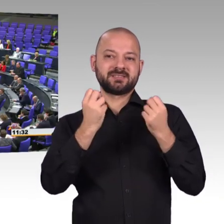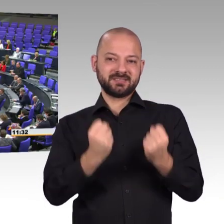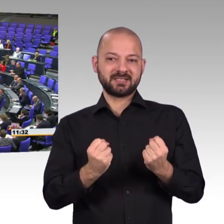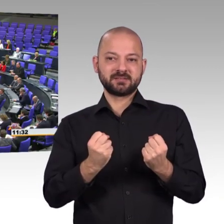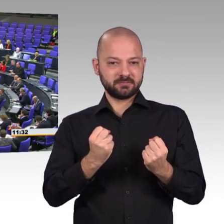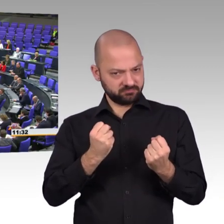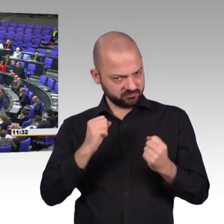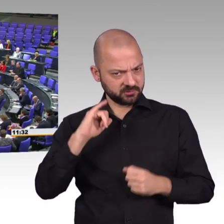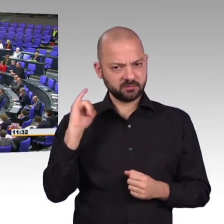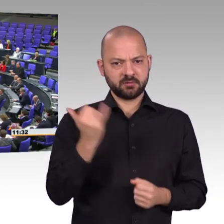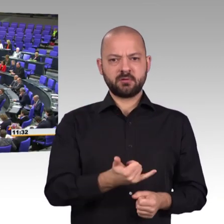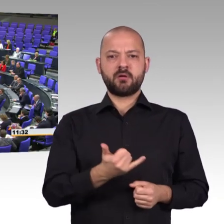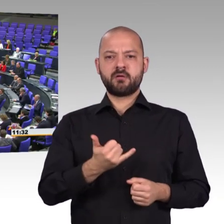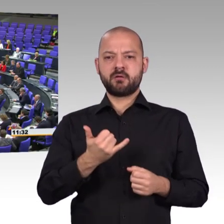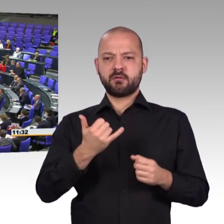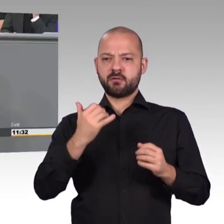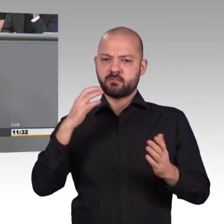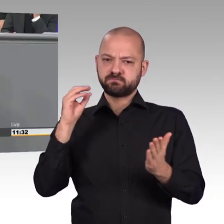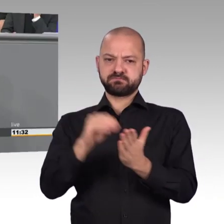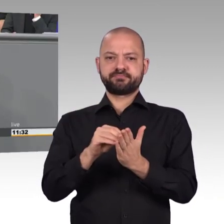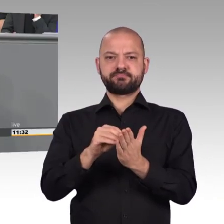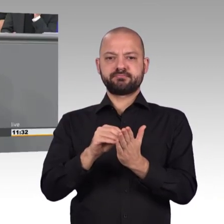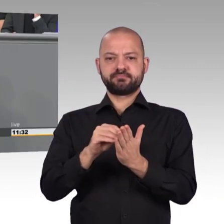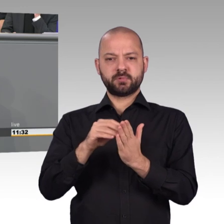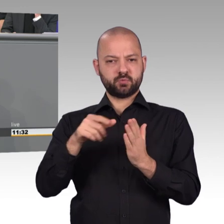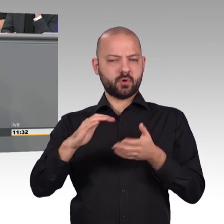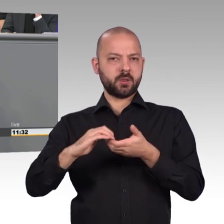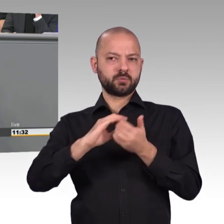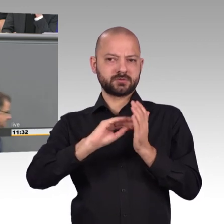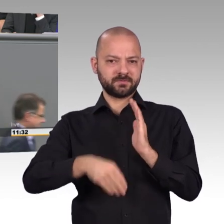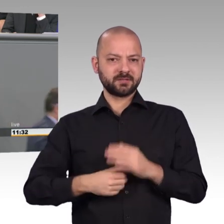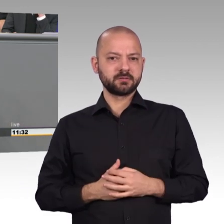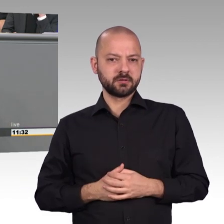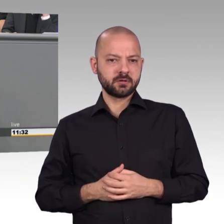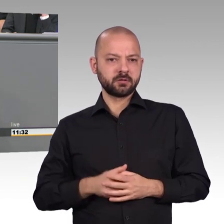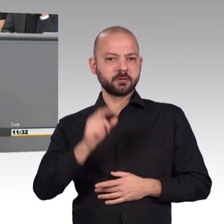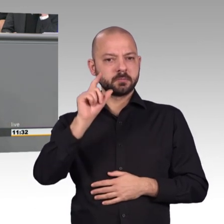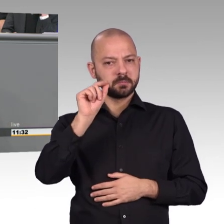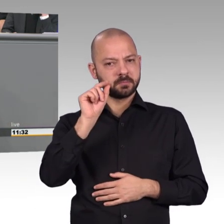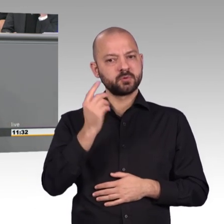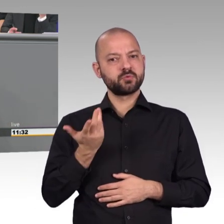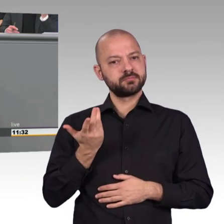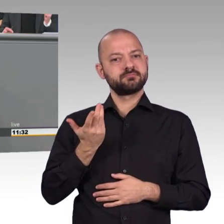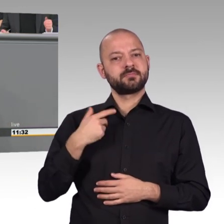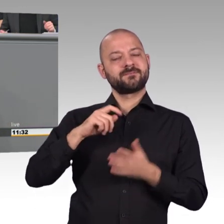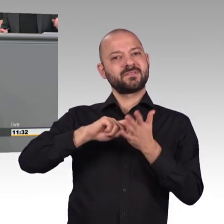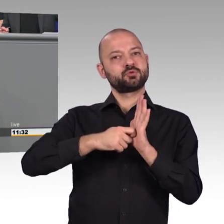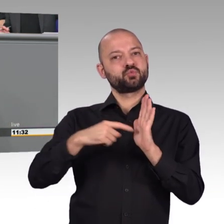Und es wurde auch zu Recht in der Regierungserklärung in der letzten Sitzungswoche genau auf dieses ambitionierte Programm einen Schwerpunkt